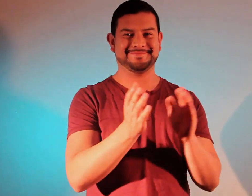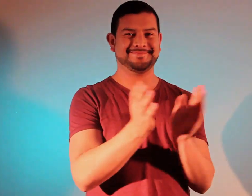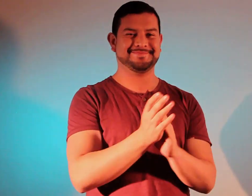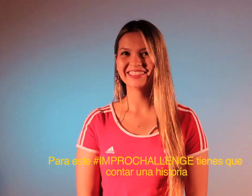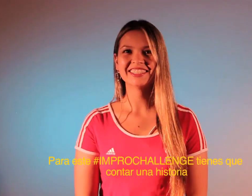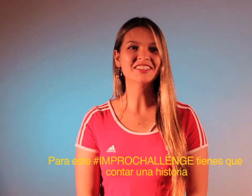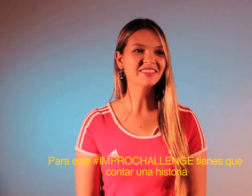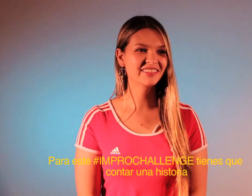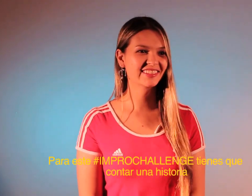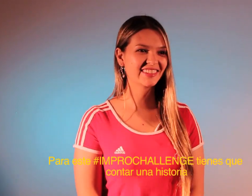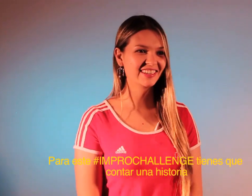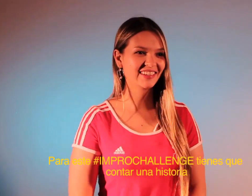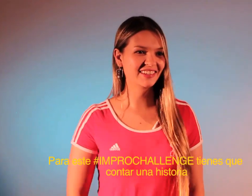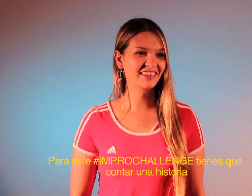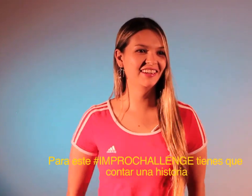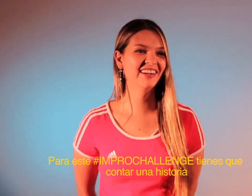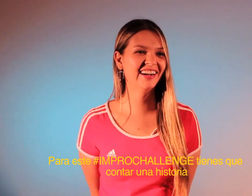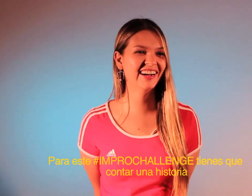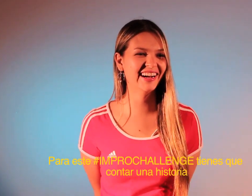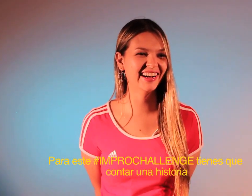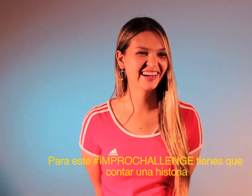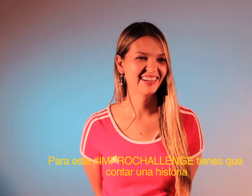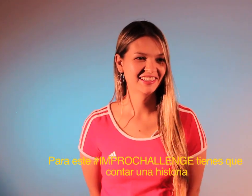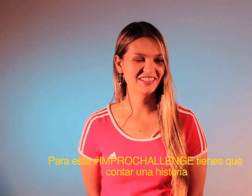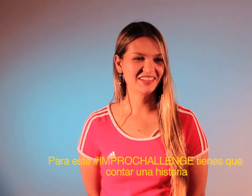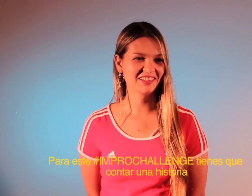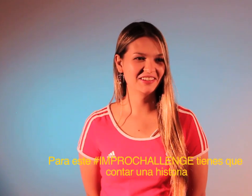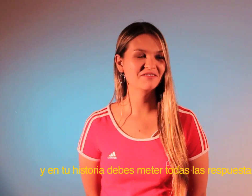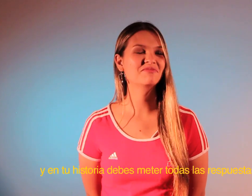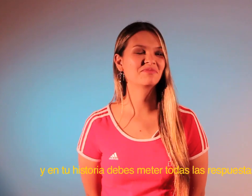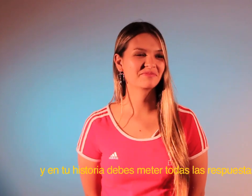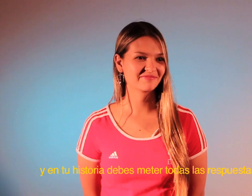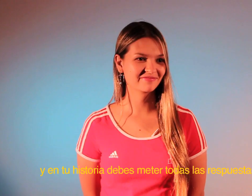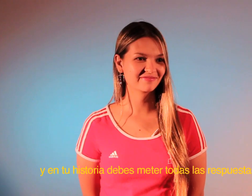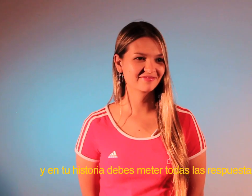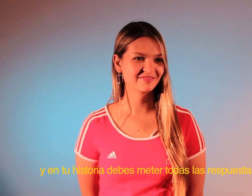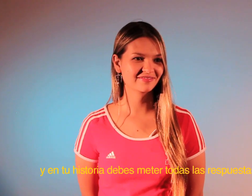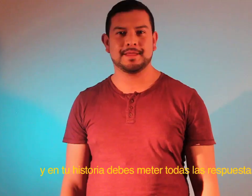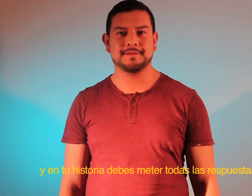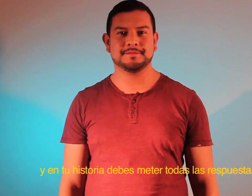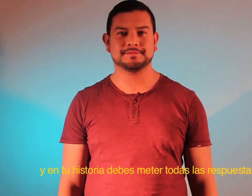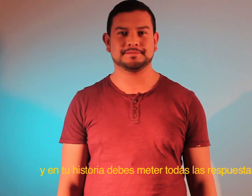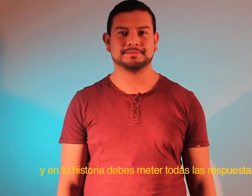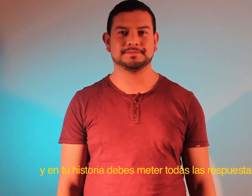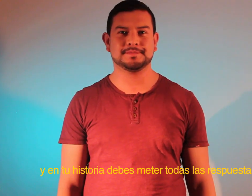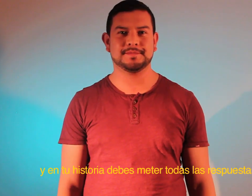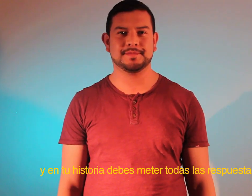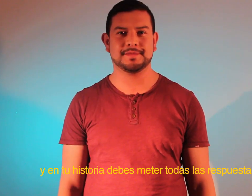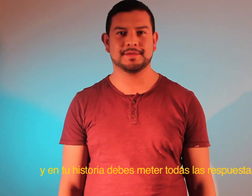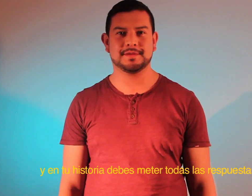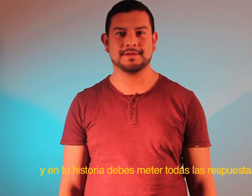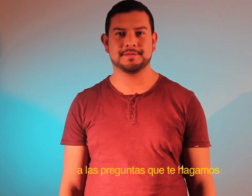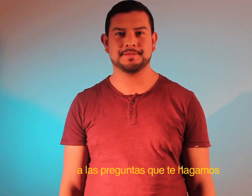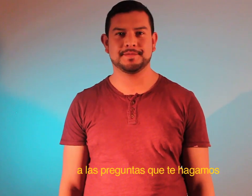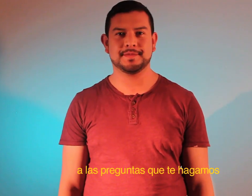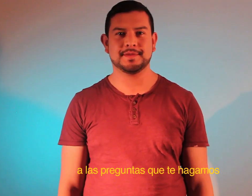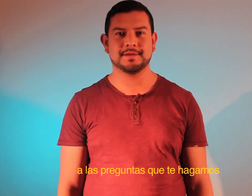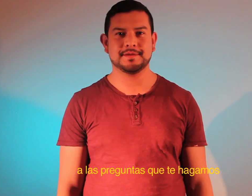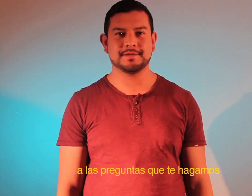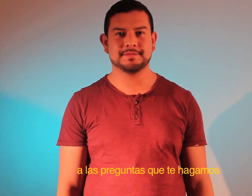Para este Impro Challenge tienes que contar una historia y en tu historia debes meter todas las respuestas a las preguntas que te